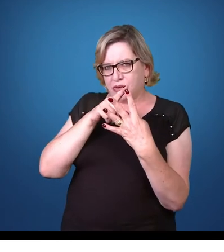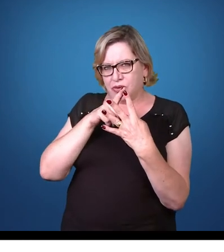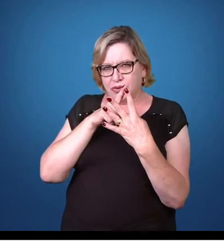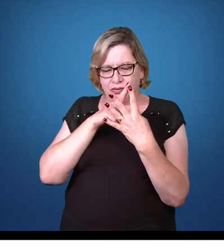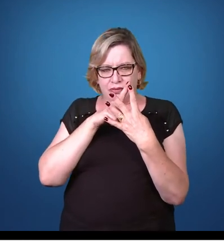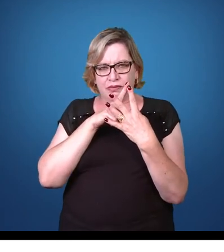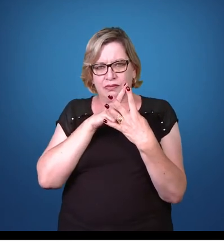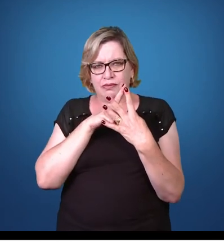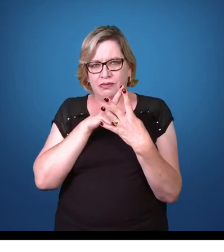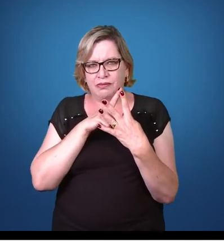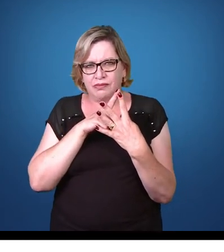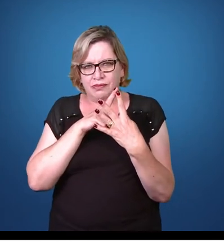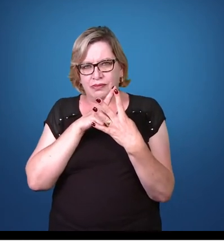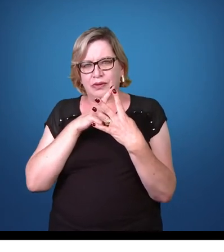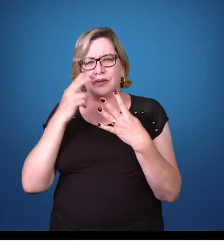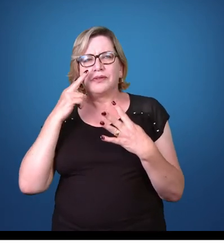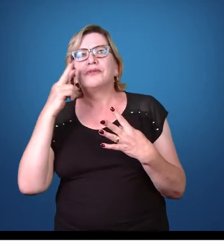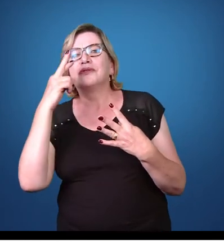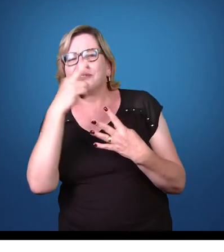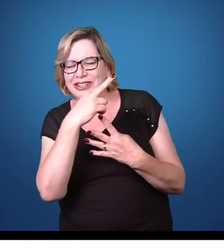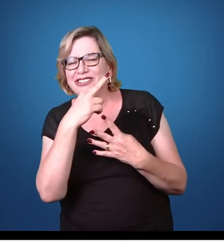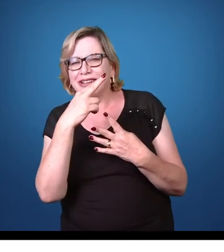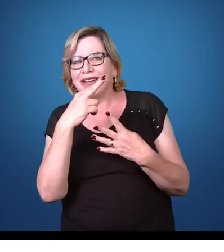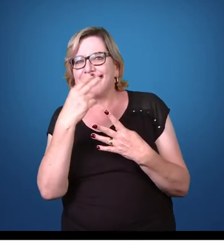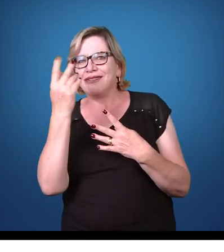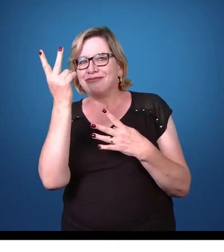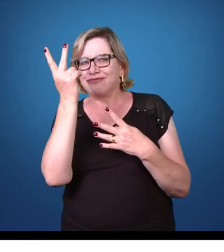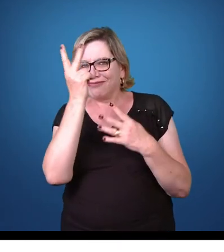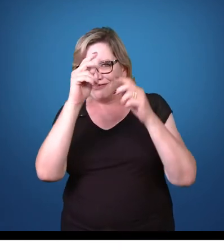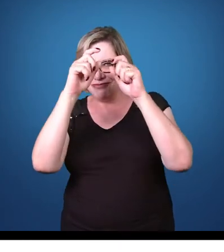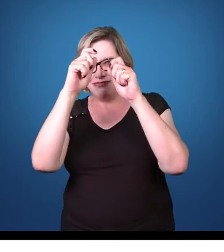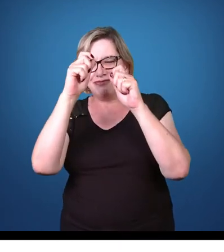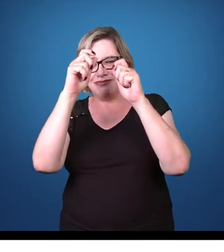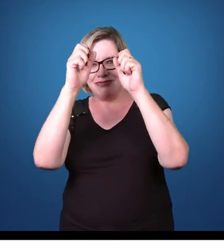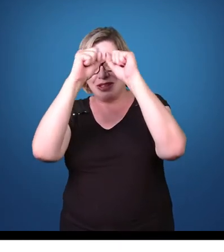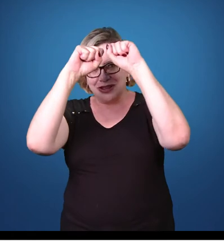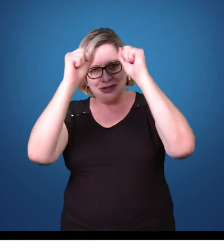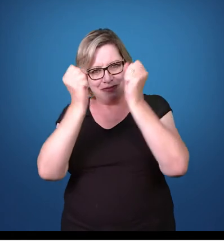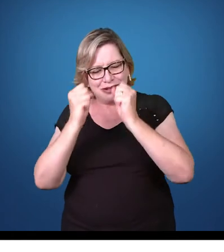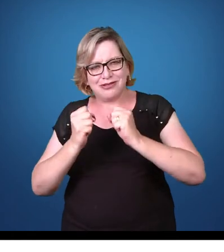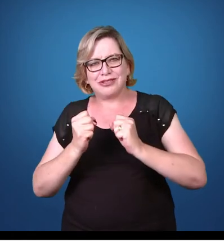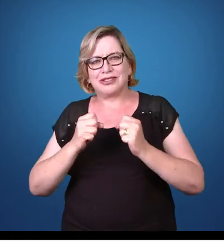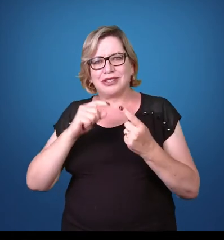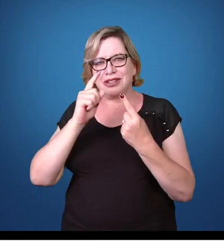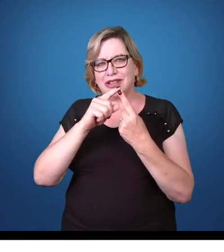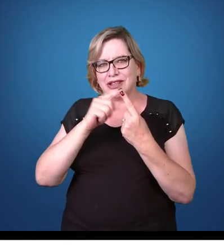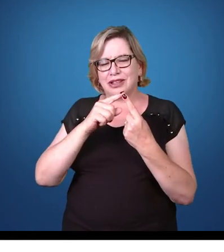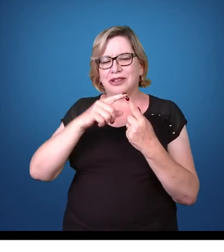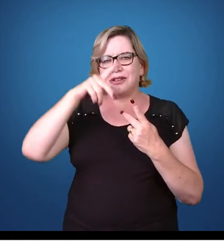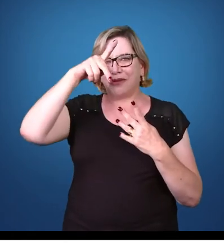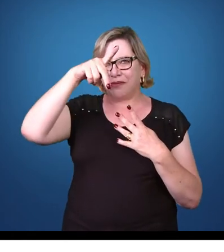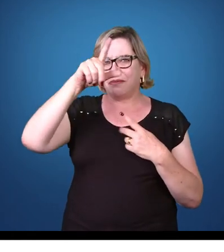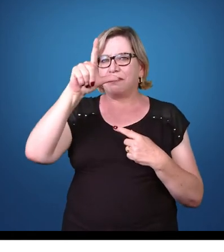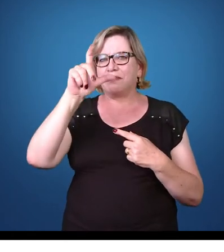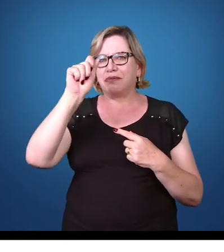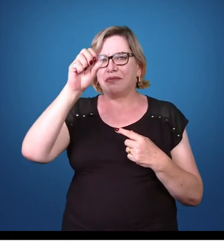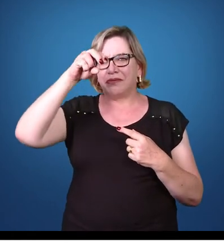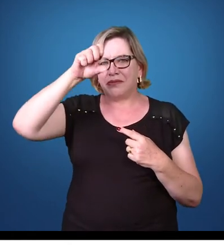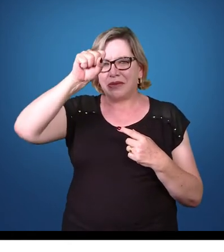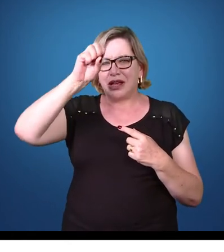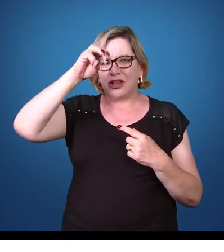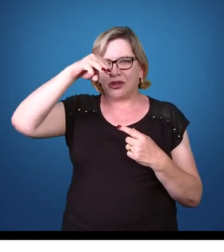vou mostrar aqui na figura, o Plasmodium falcíparum, que é um Plasmodium